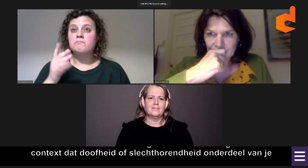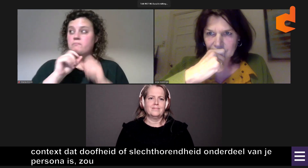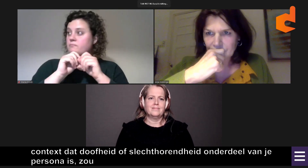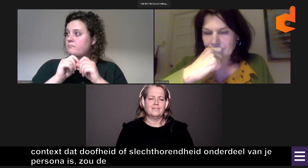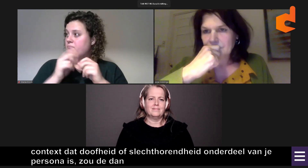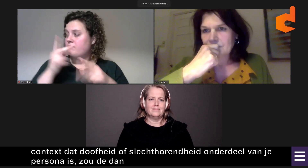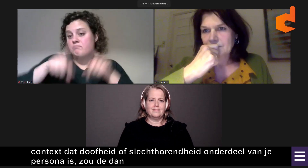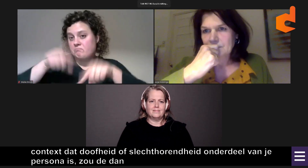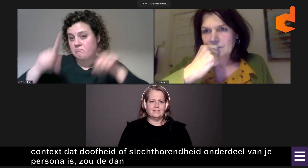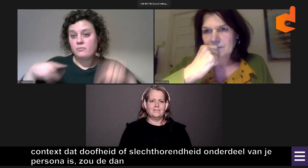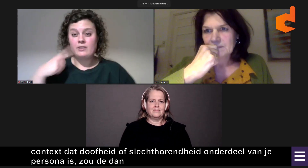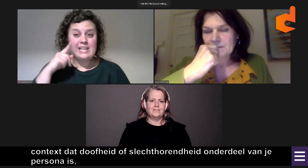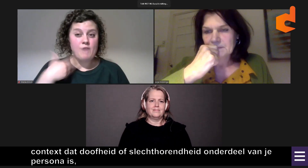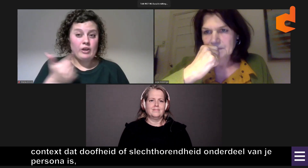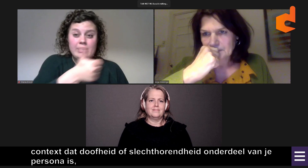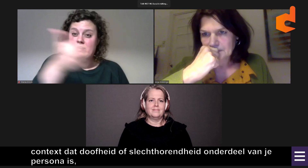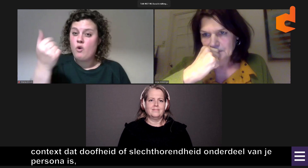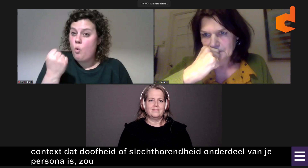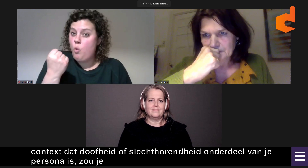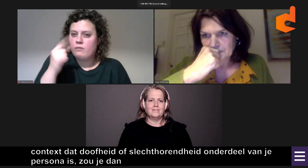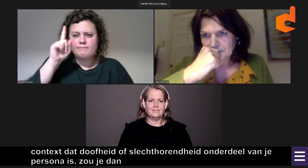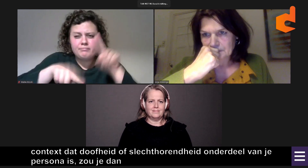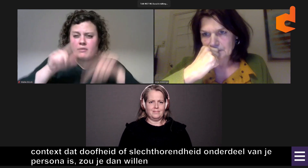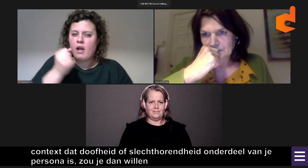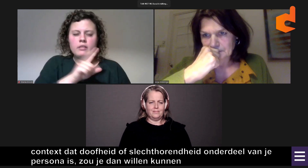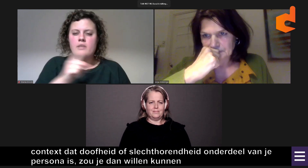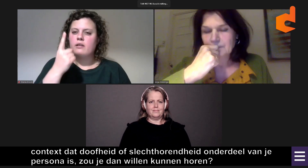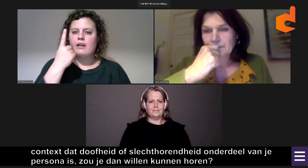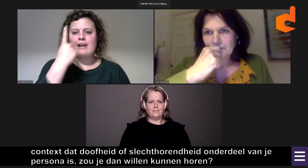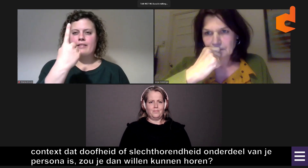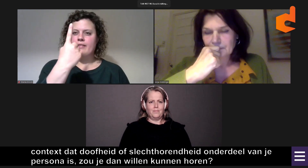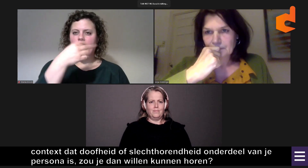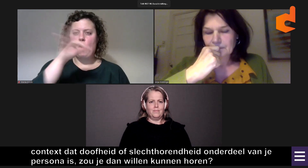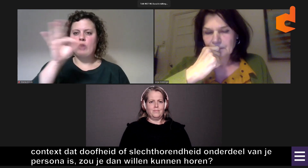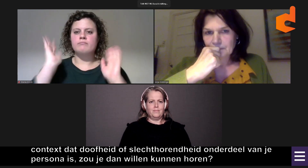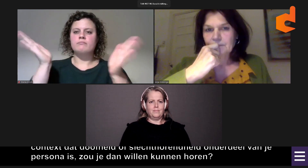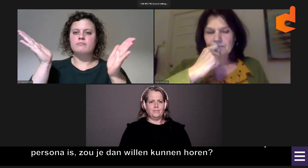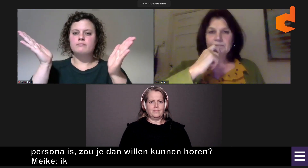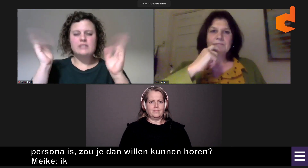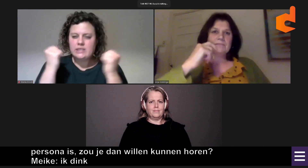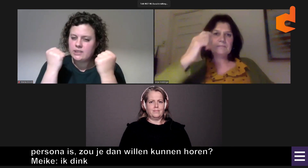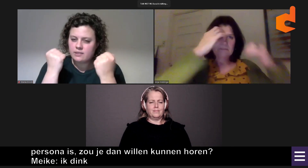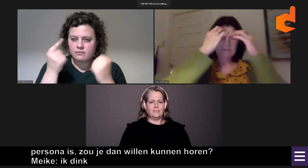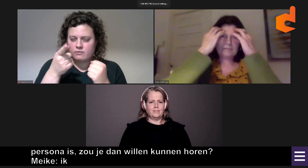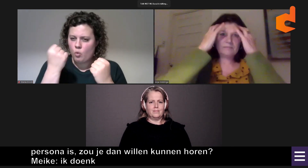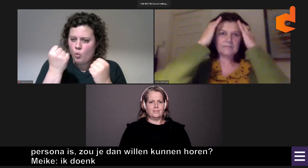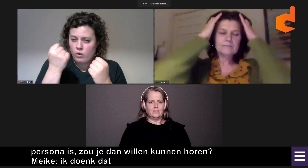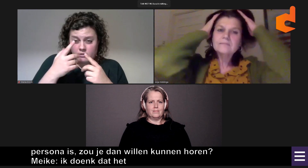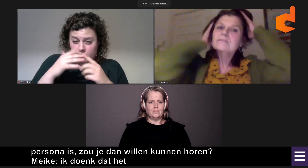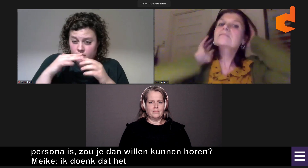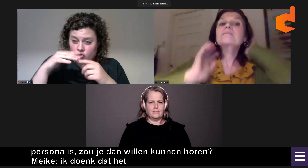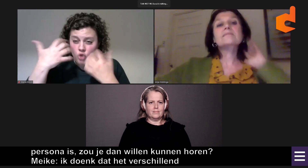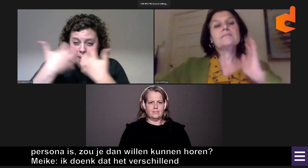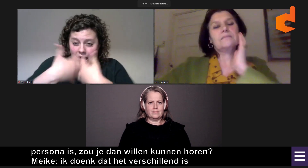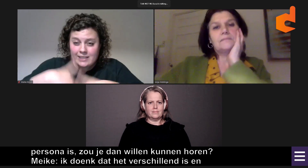Ja, denk dat ik vanuit mij wel kan antwoorden. Ik denk dat dat voor iedereen heel erg verschillend is. Ik denk niet dat je één pasklaar